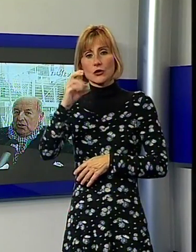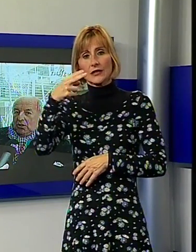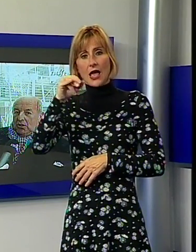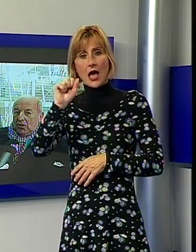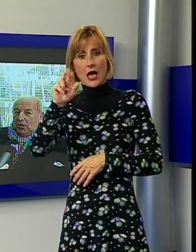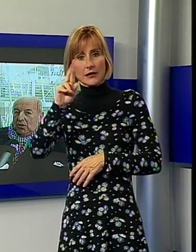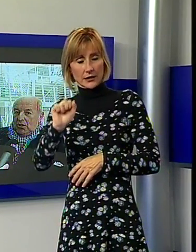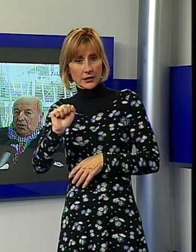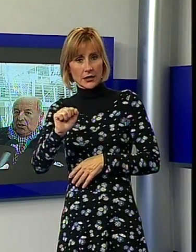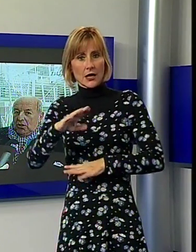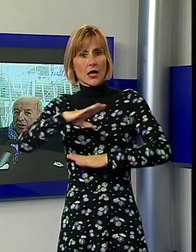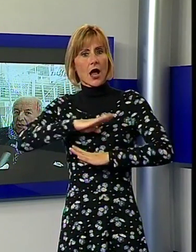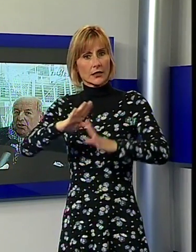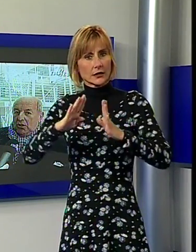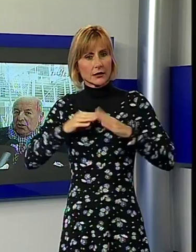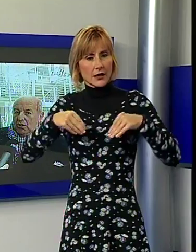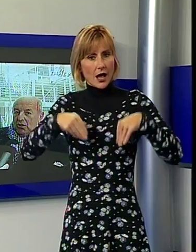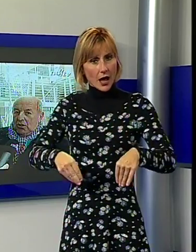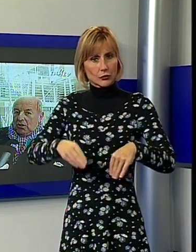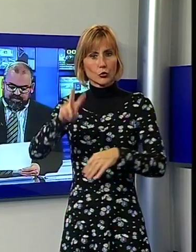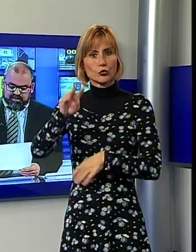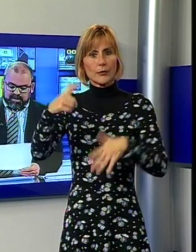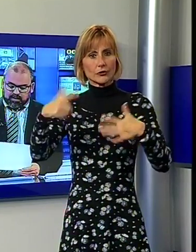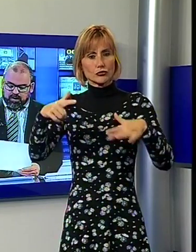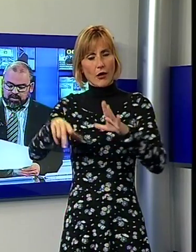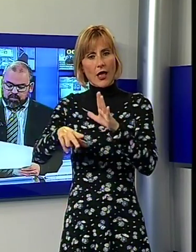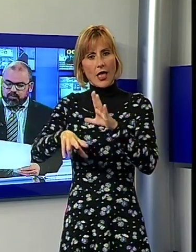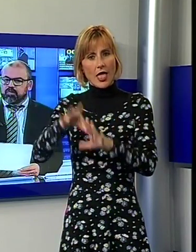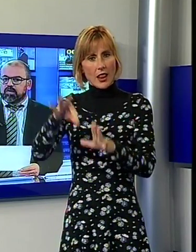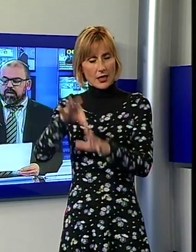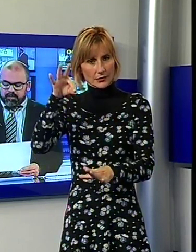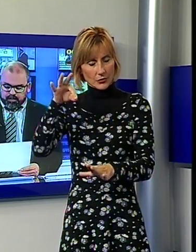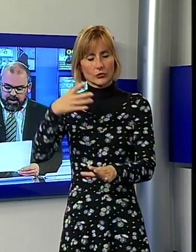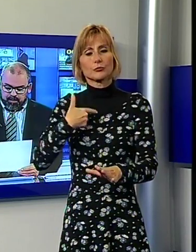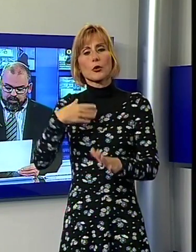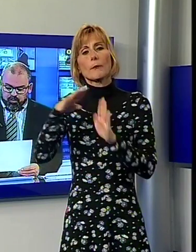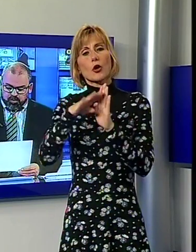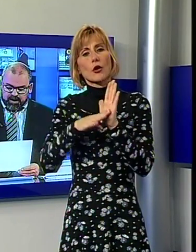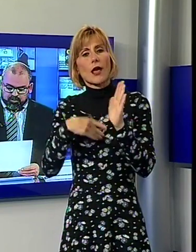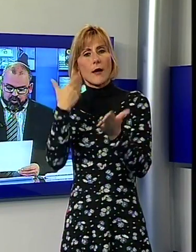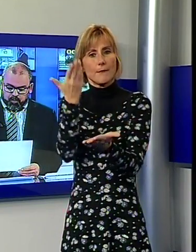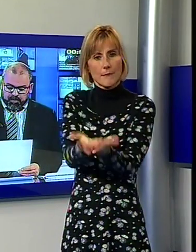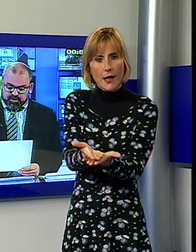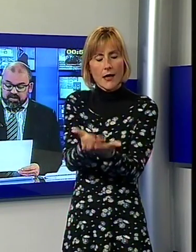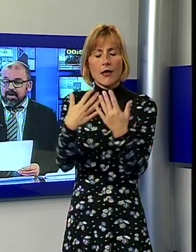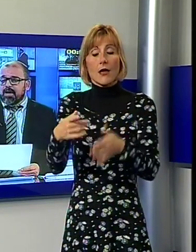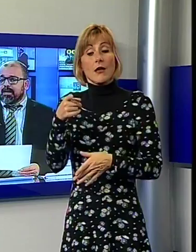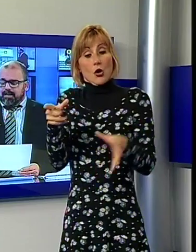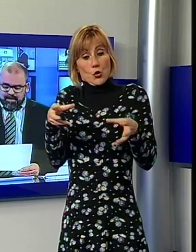per le elezioni amministrative a Lucca nel 2017, presentando anche i punti del programma. In un comunicato il gruppo precisa che il